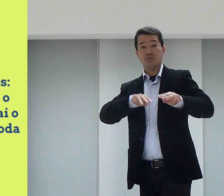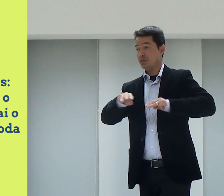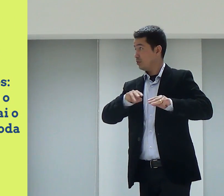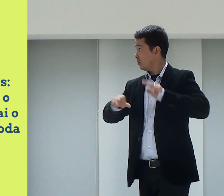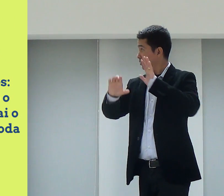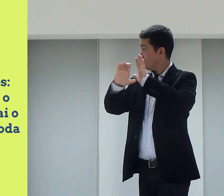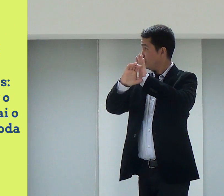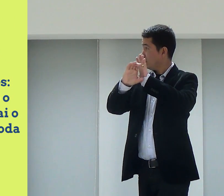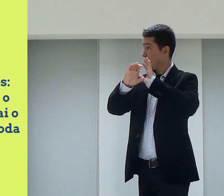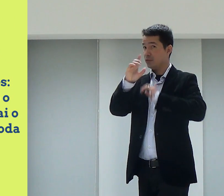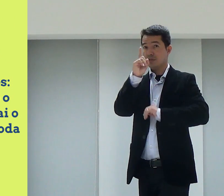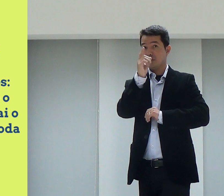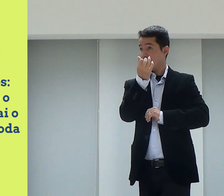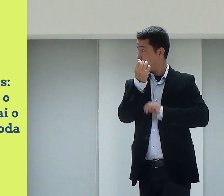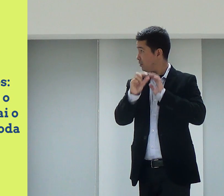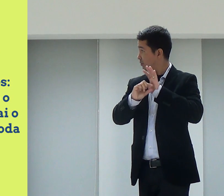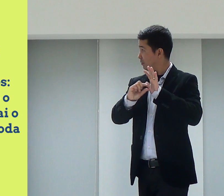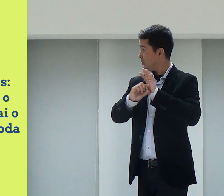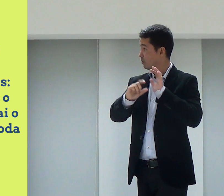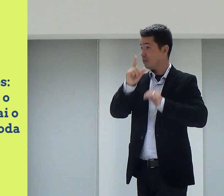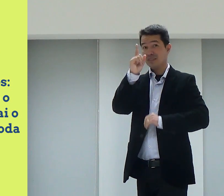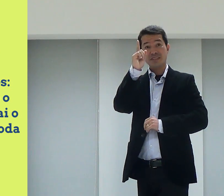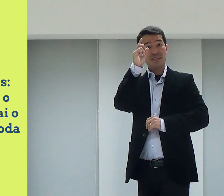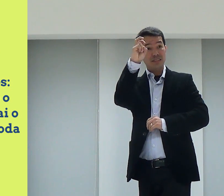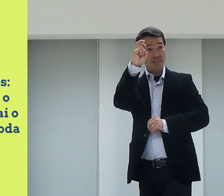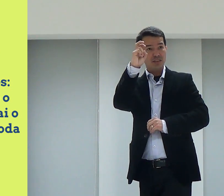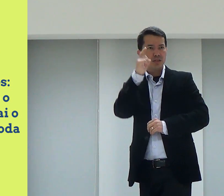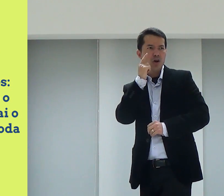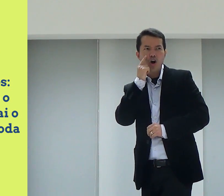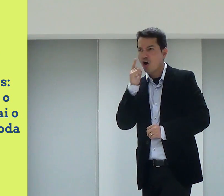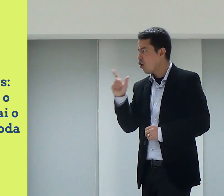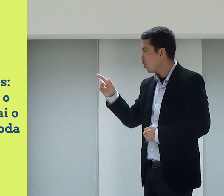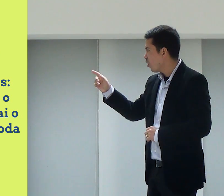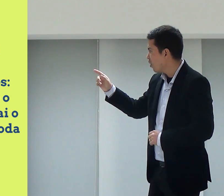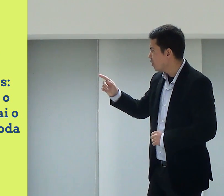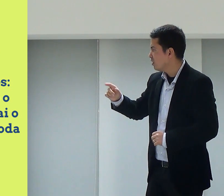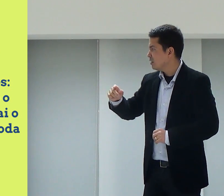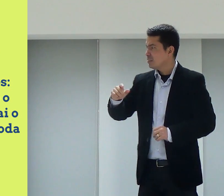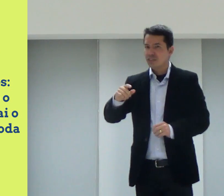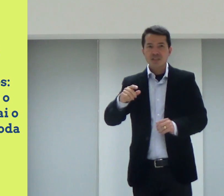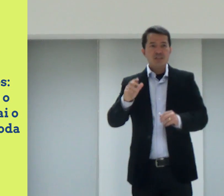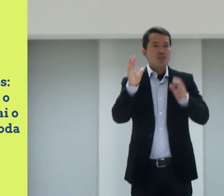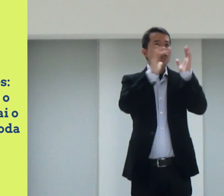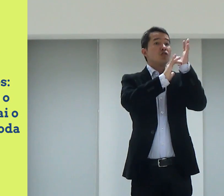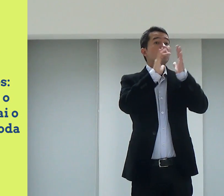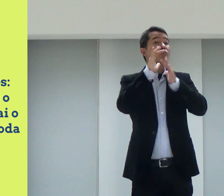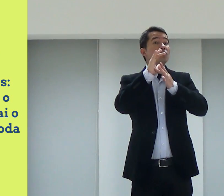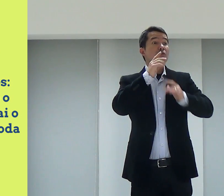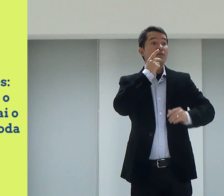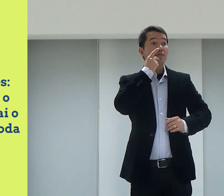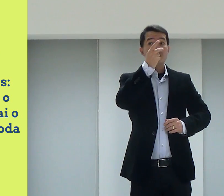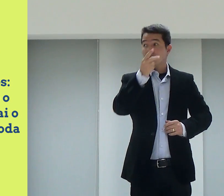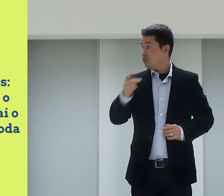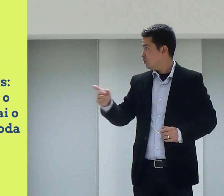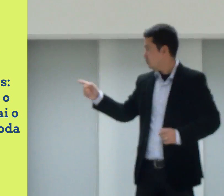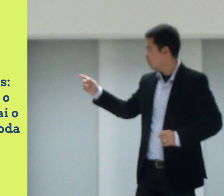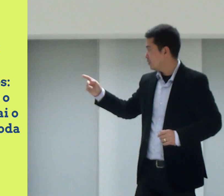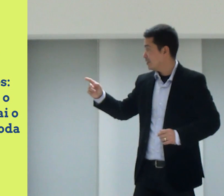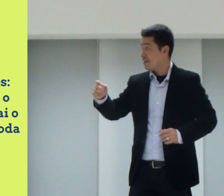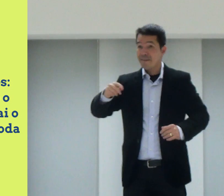Então, na Bíblia, em Marcos, capítulo 16, versículo 15, olha o que ele está falando. Jesus e